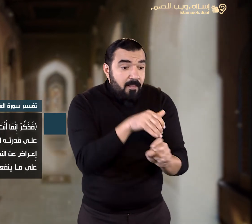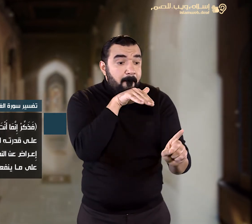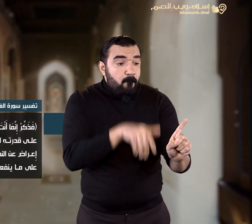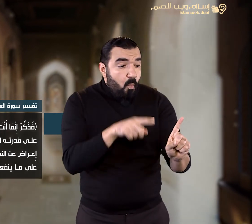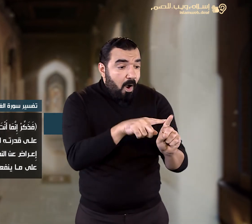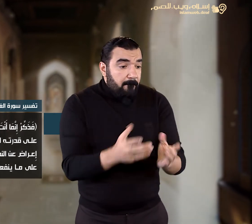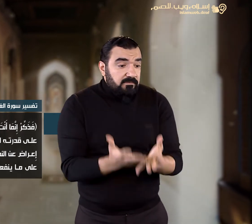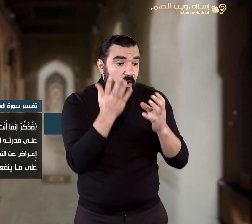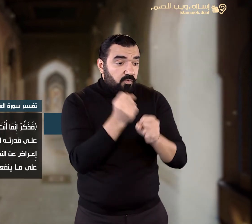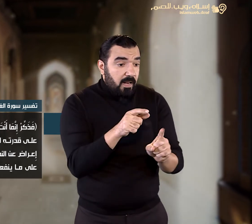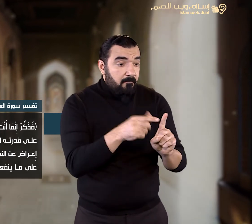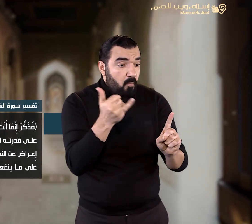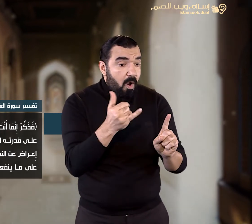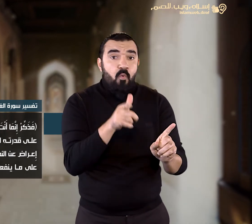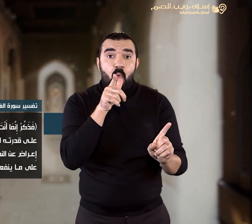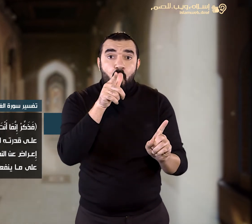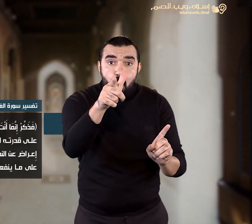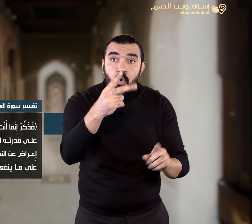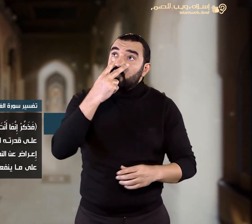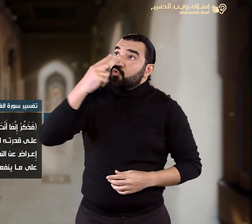إبلاؤهم ودلالتهم على ما ينفعهم